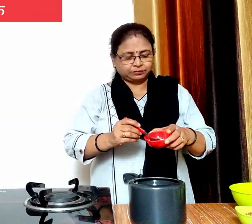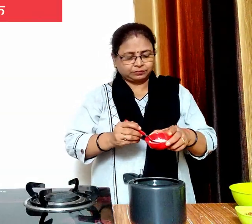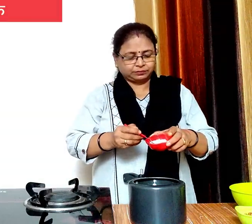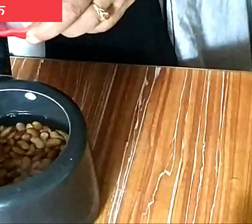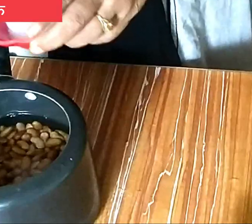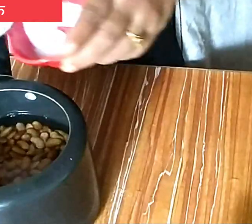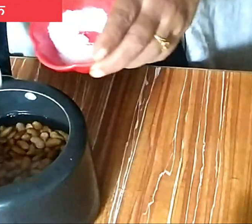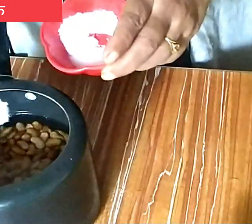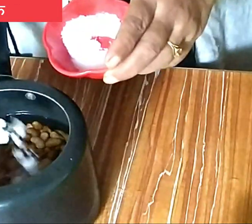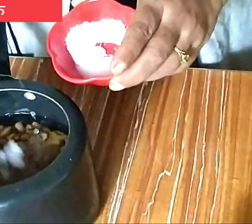कुकर के बंद करतेंगे